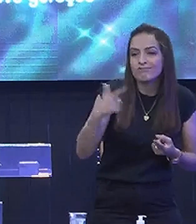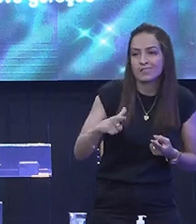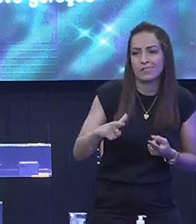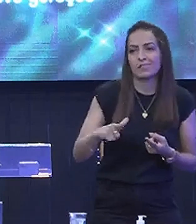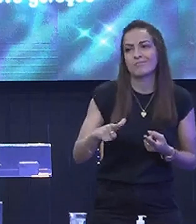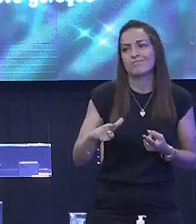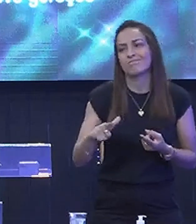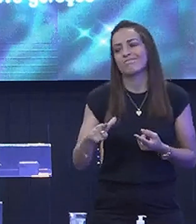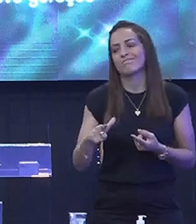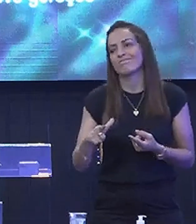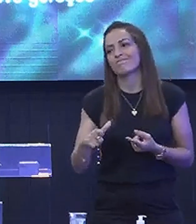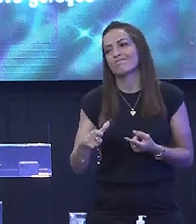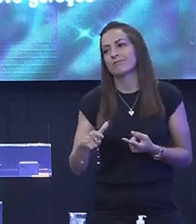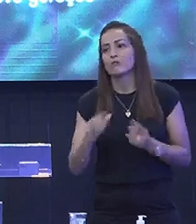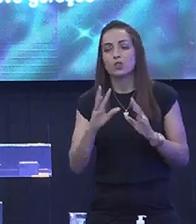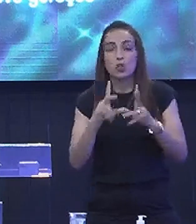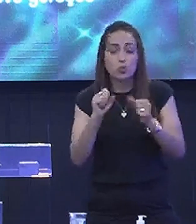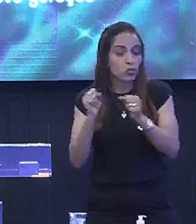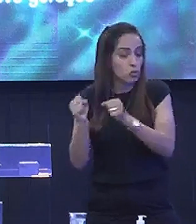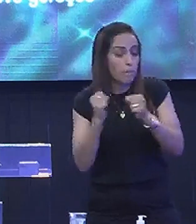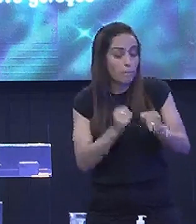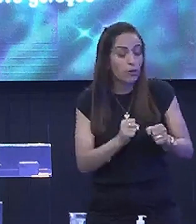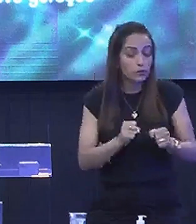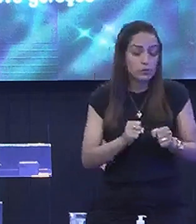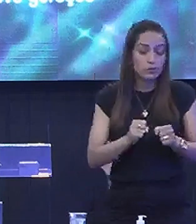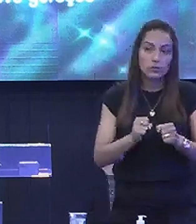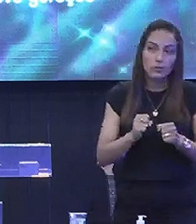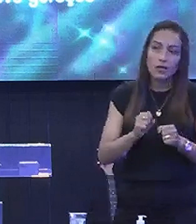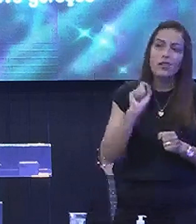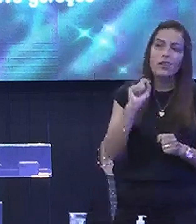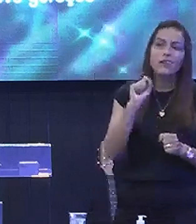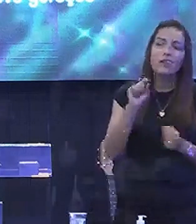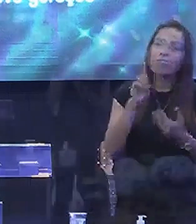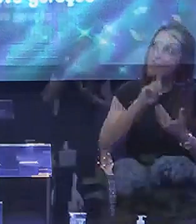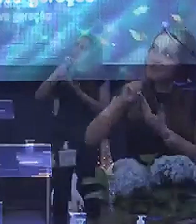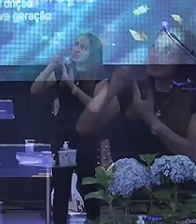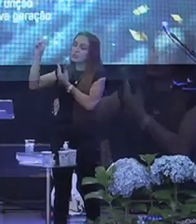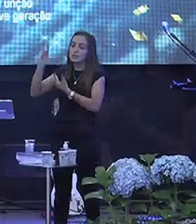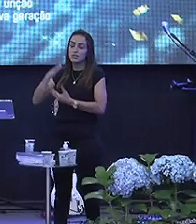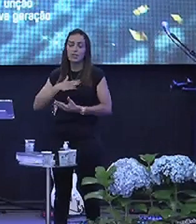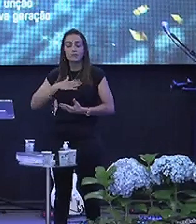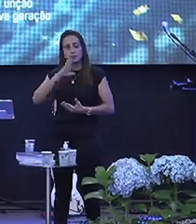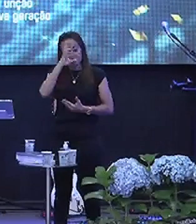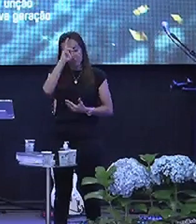verdejantes Tudo posso Naquele que me fortalece